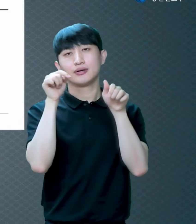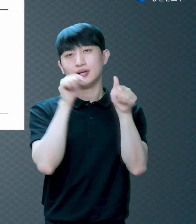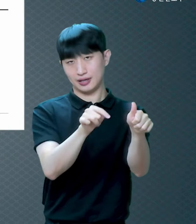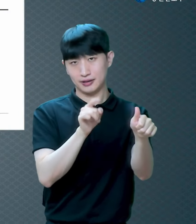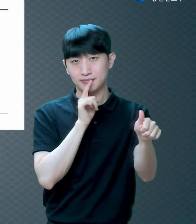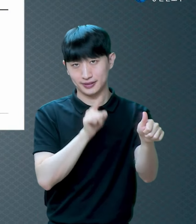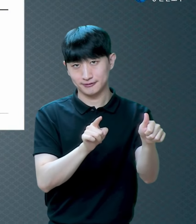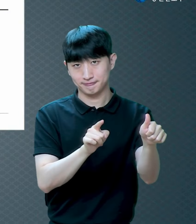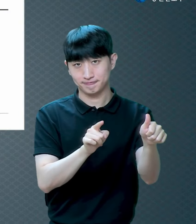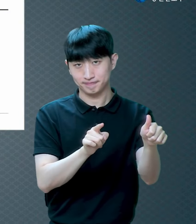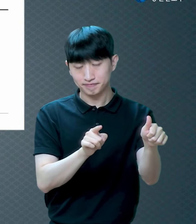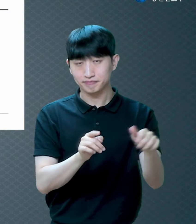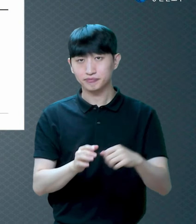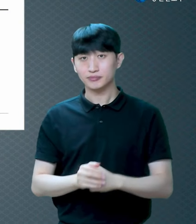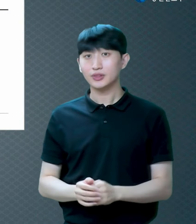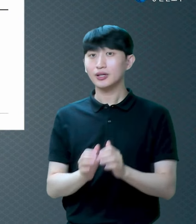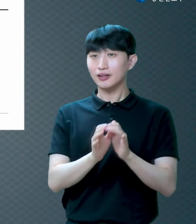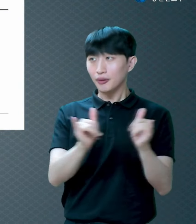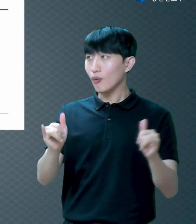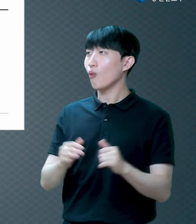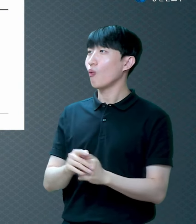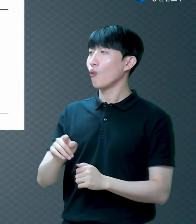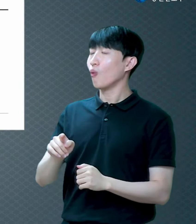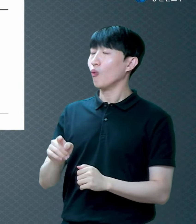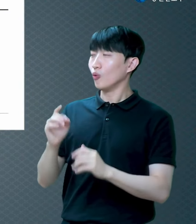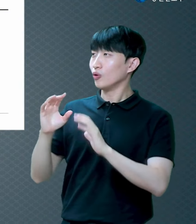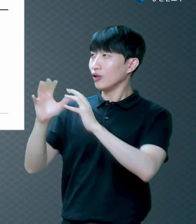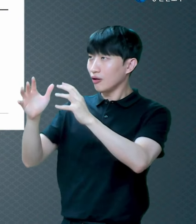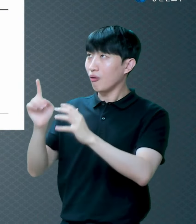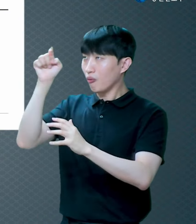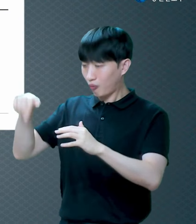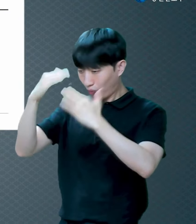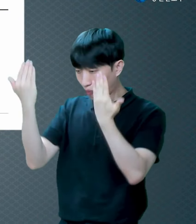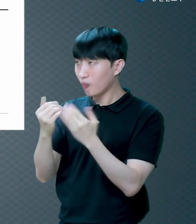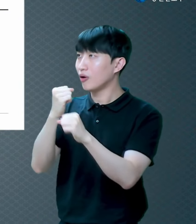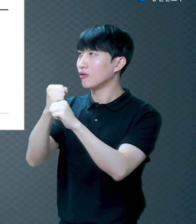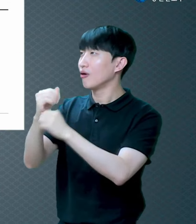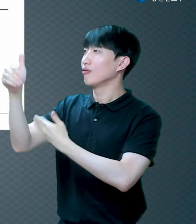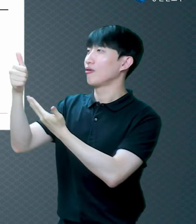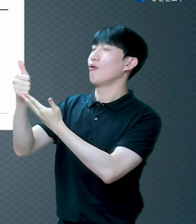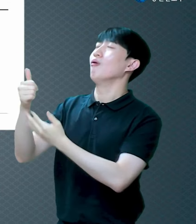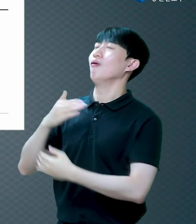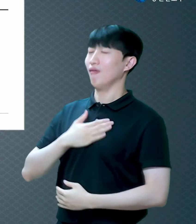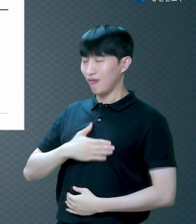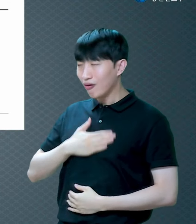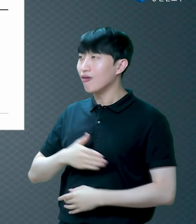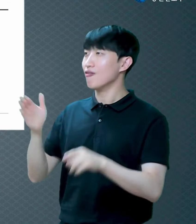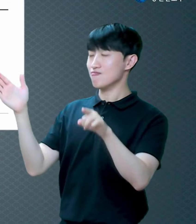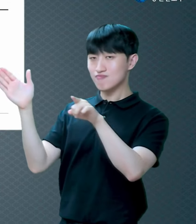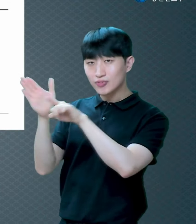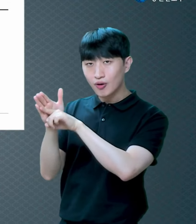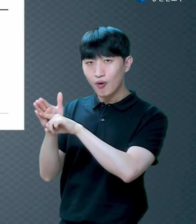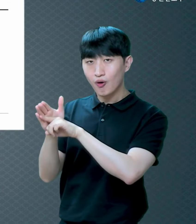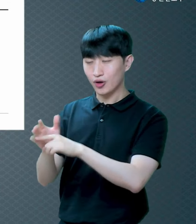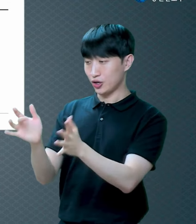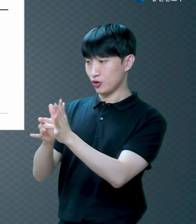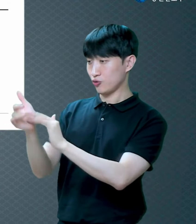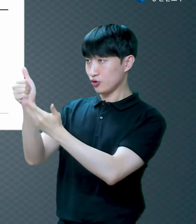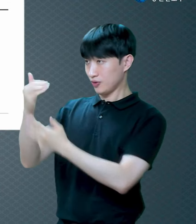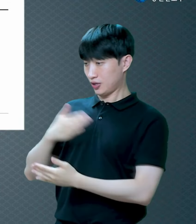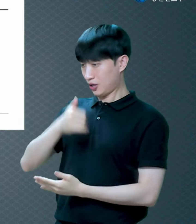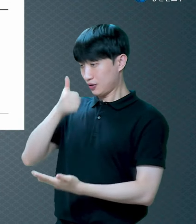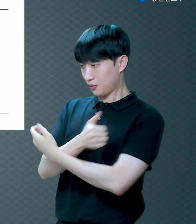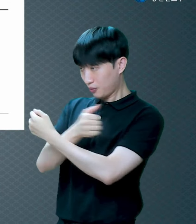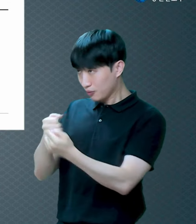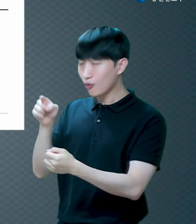잘했다 라고 인정해 주시는데 여기에 죄 용서는 죄값을 갚는 거예요